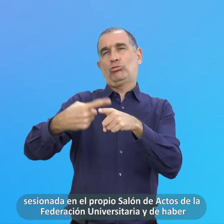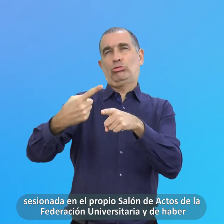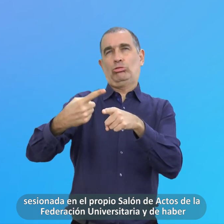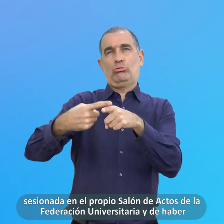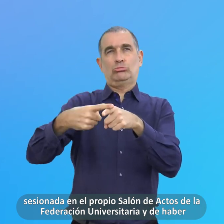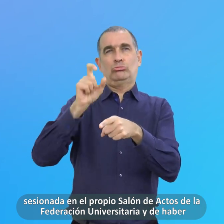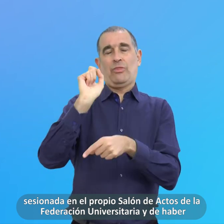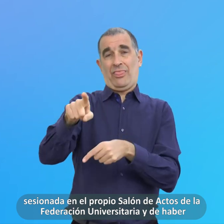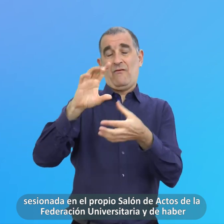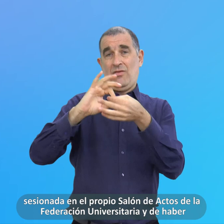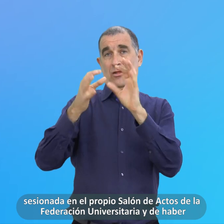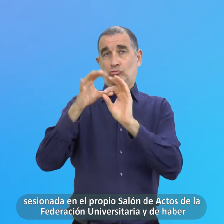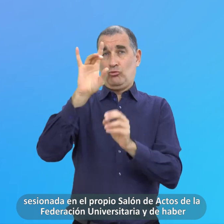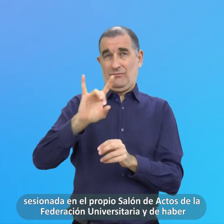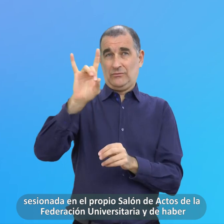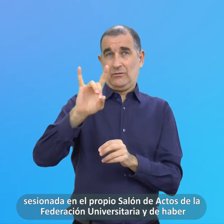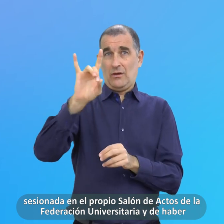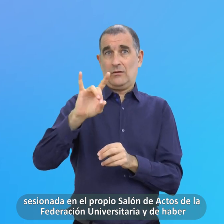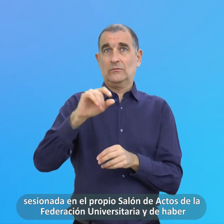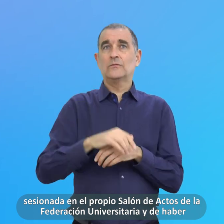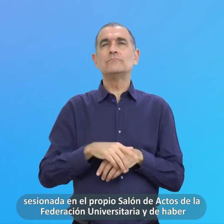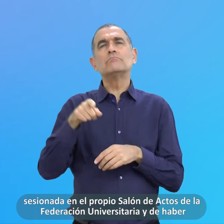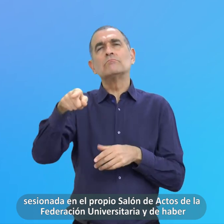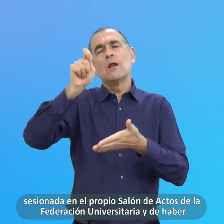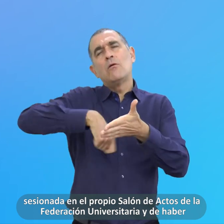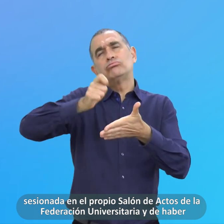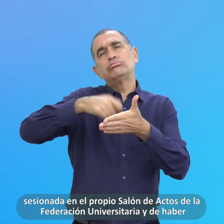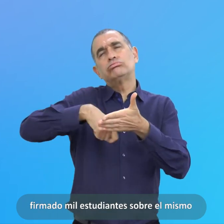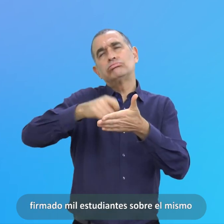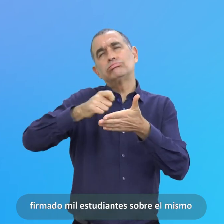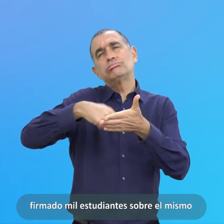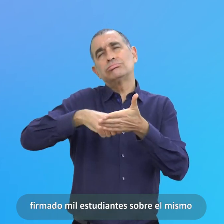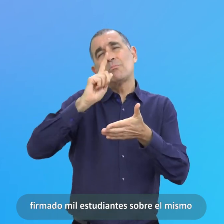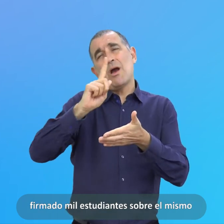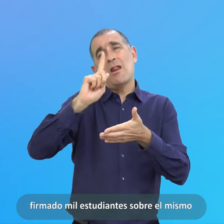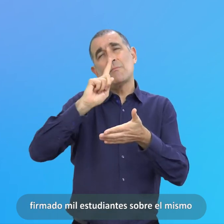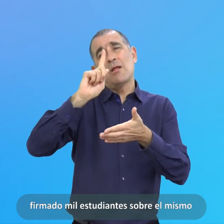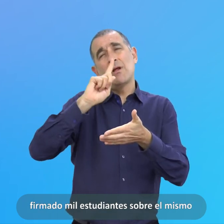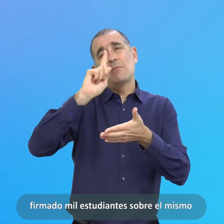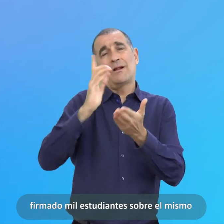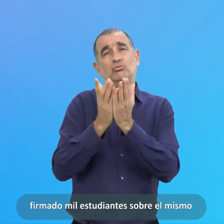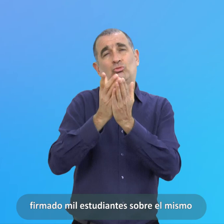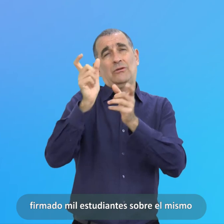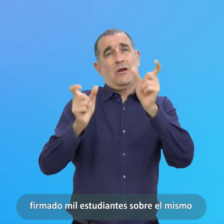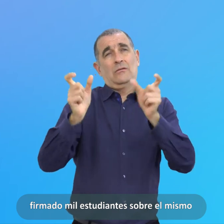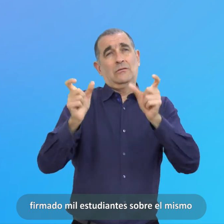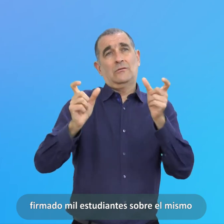Federación Universitaria Y De Haber Firmado Mil Estudiantes Sobre El